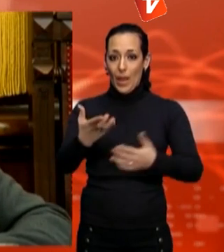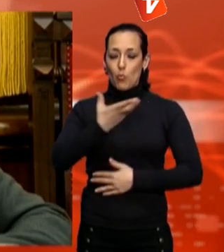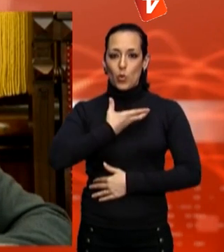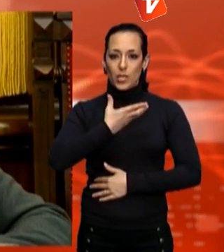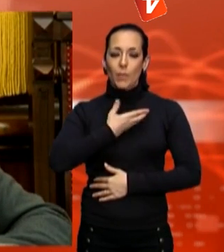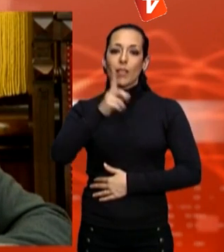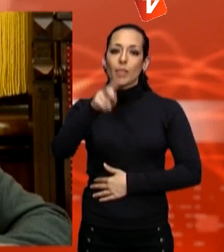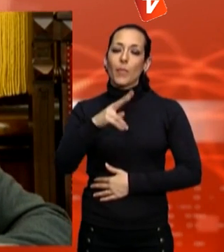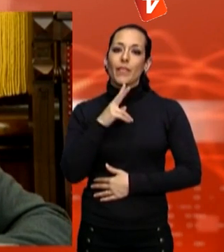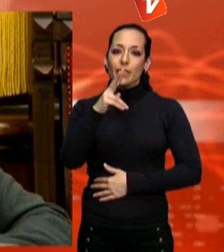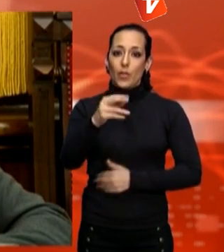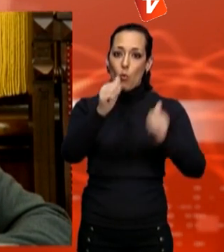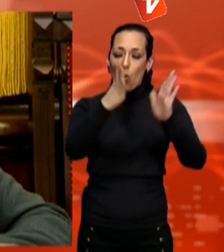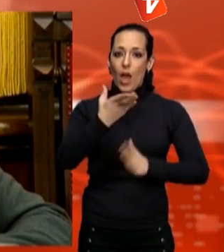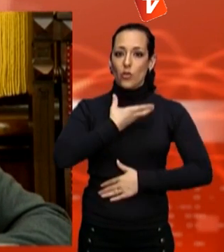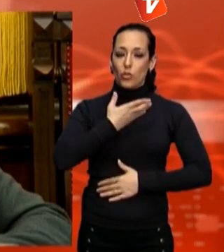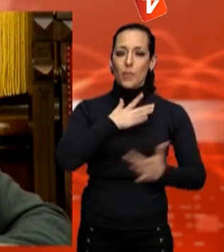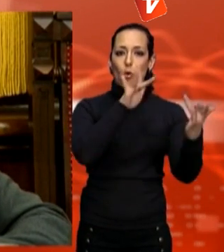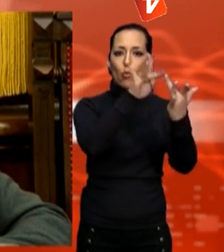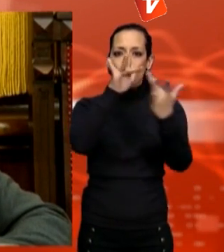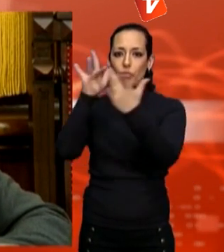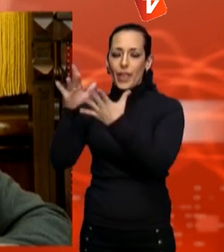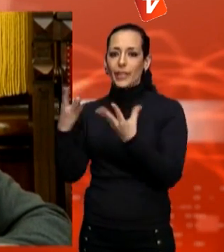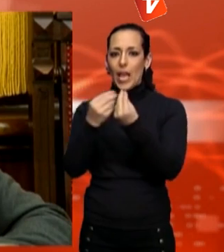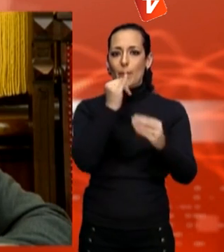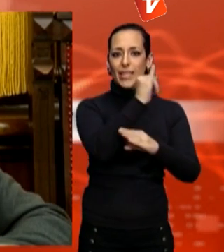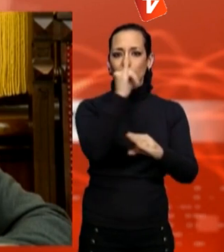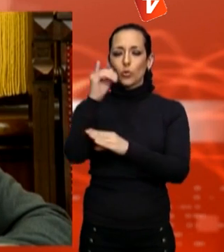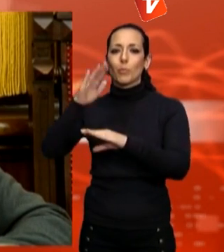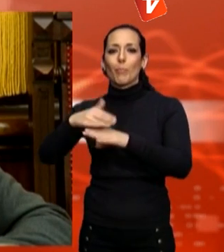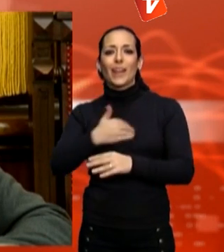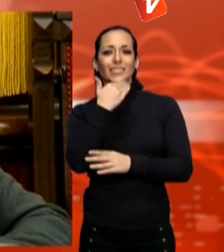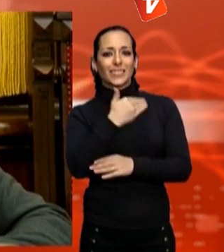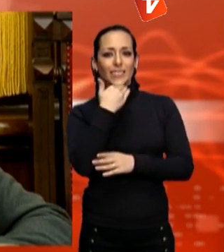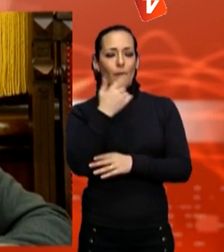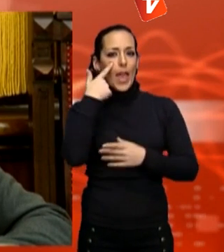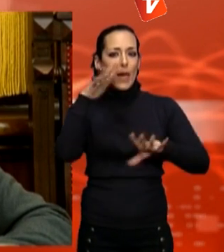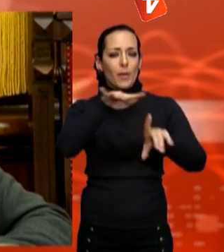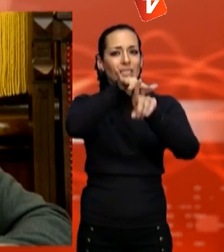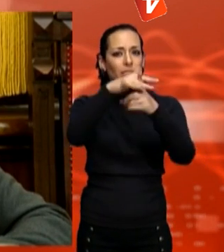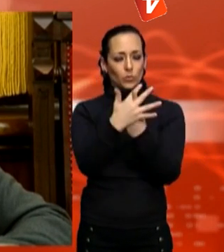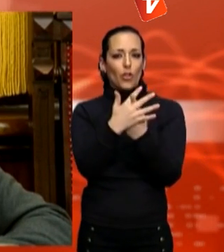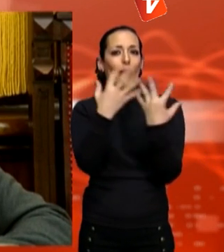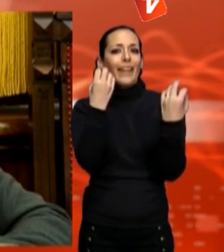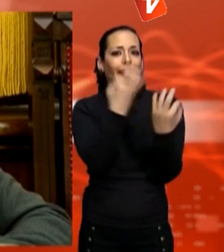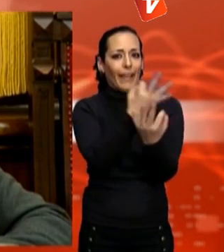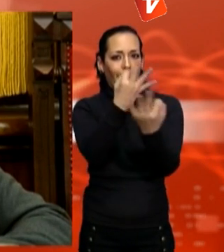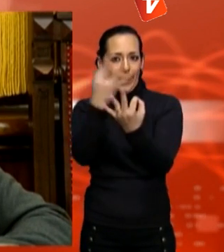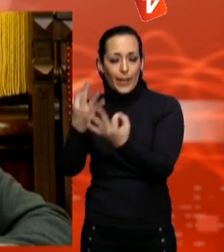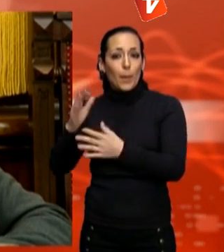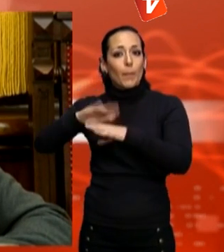s'ha posat en contacte amb els instituts per saber quina és la situació i per traslladar-los les recomanacions dels Mossos i del Departament d'Ensenyament.